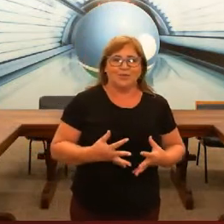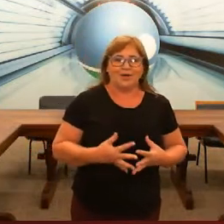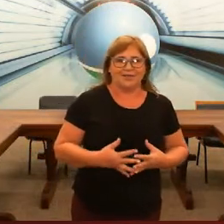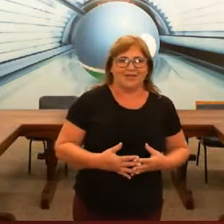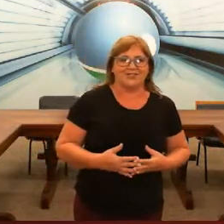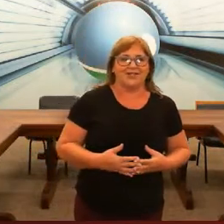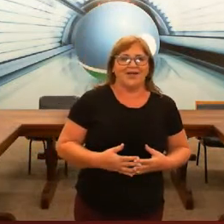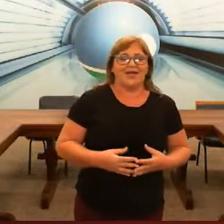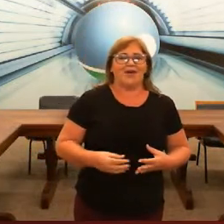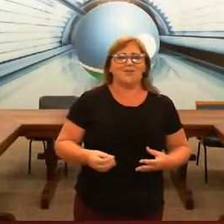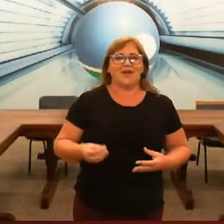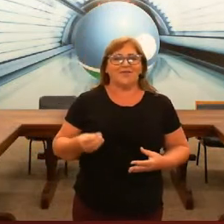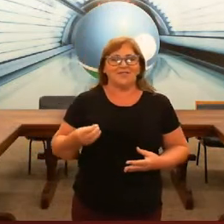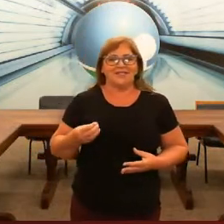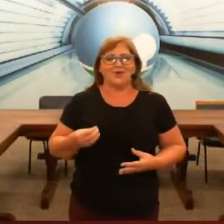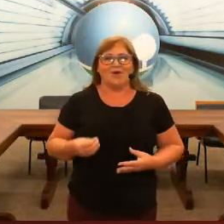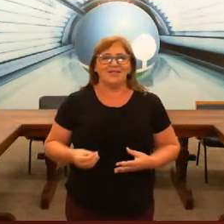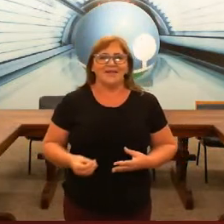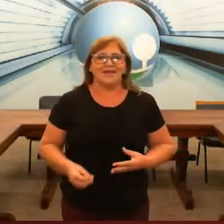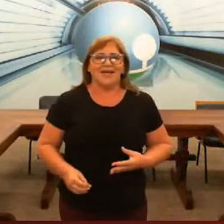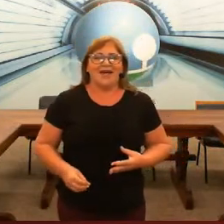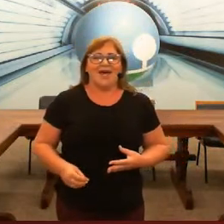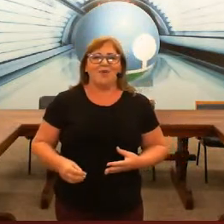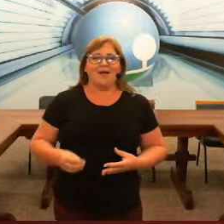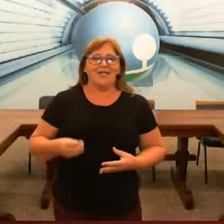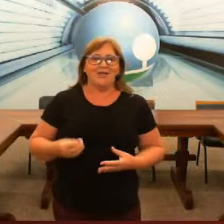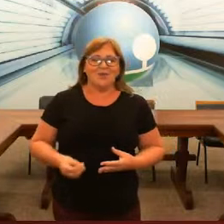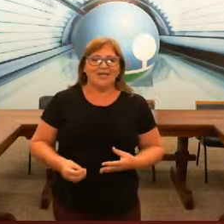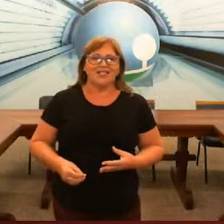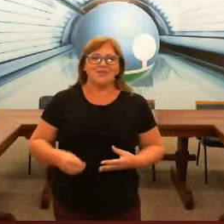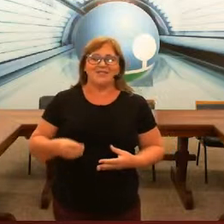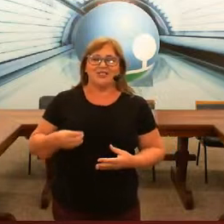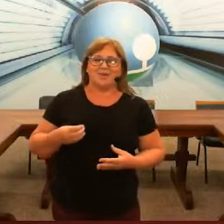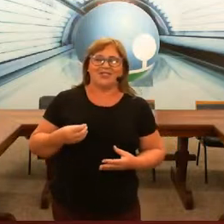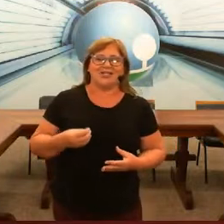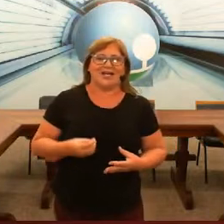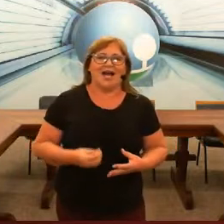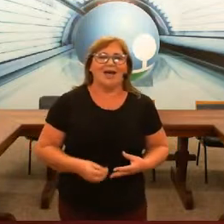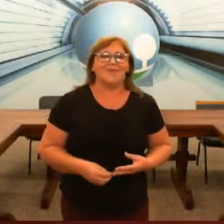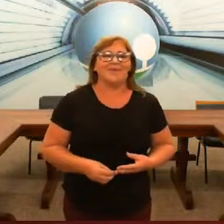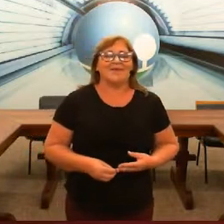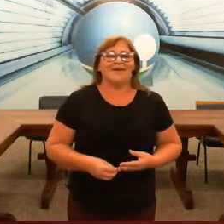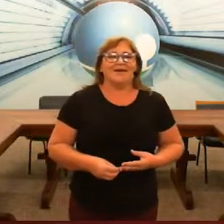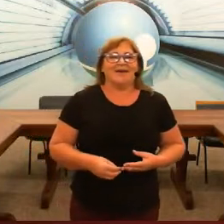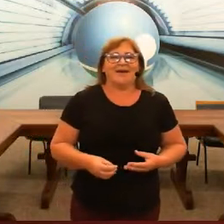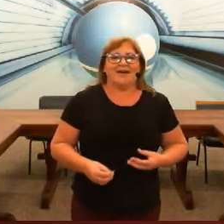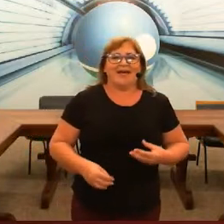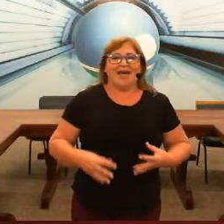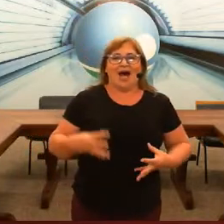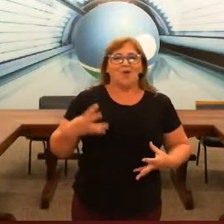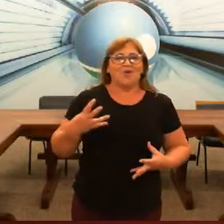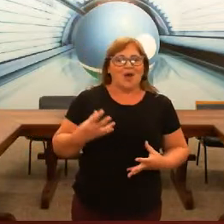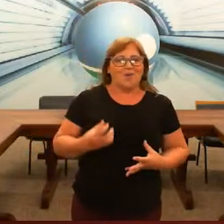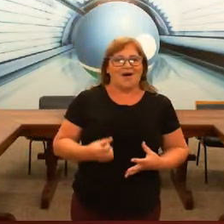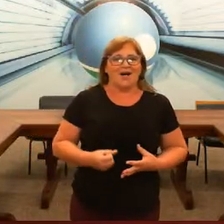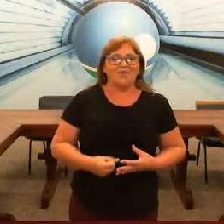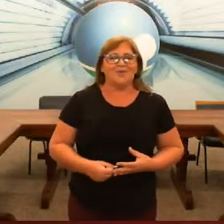importante. Eu espero que vocês gostem. É uma língua que a gente precisa de praticar. É algo que eu amo